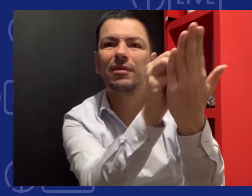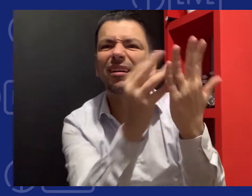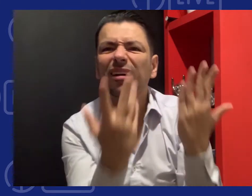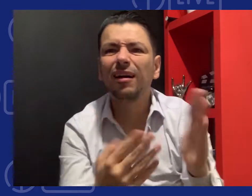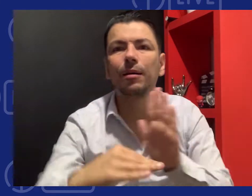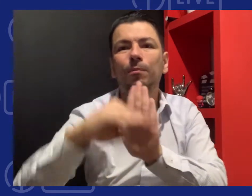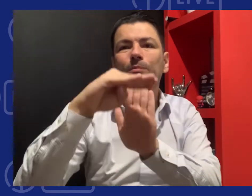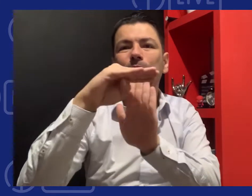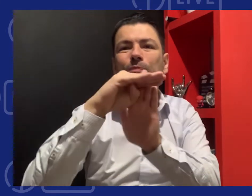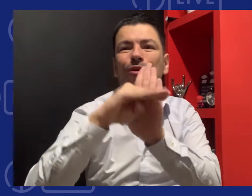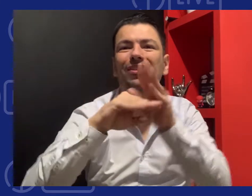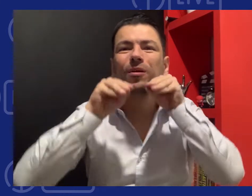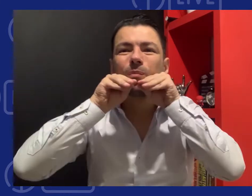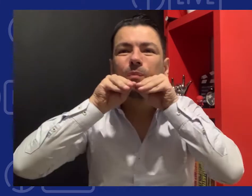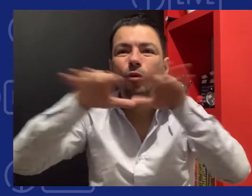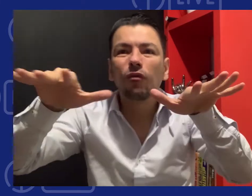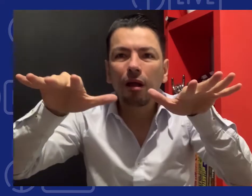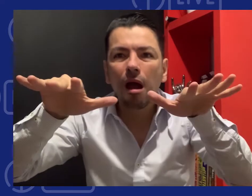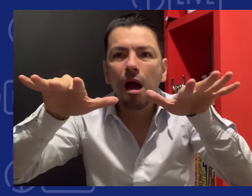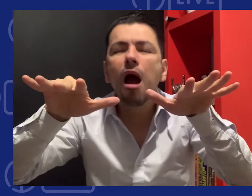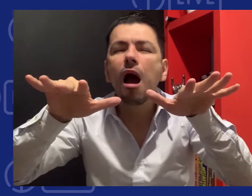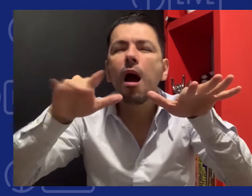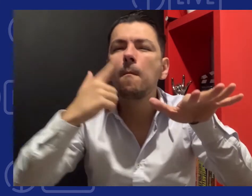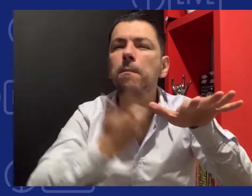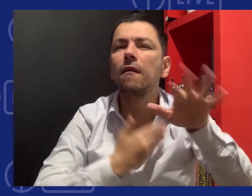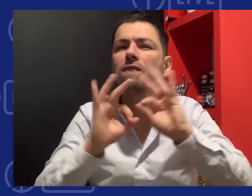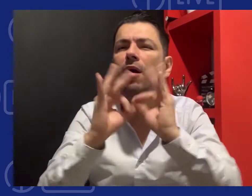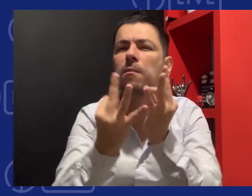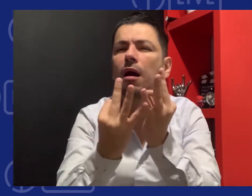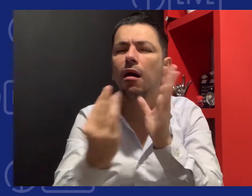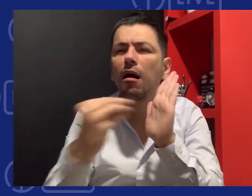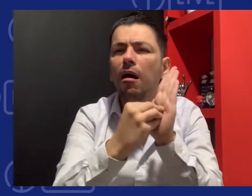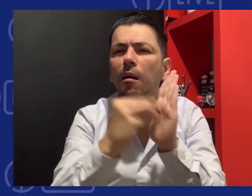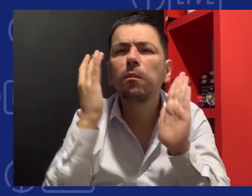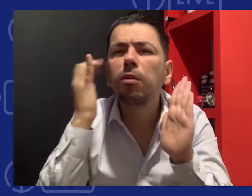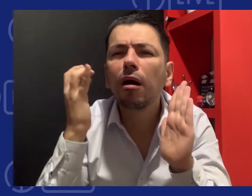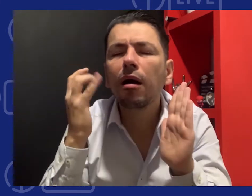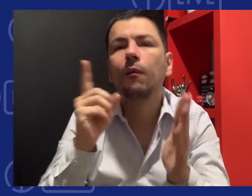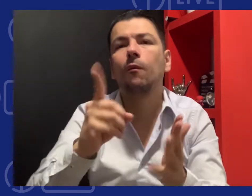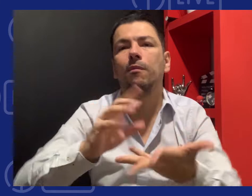Porque nos hace falta una política pública en relación a los padres de familia.